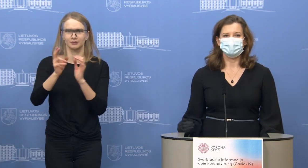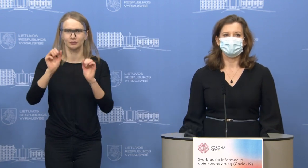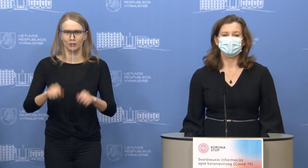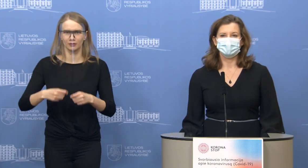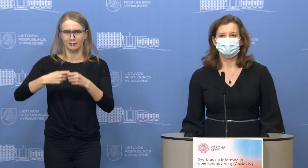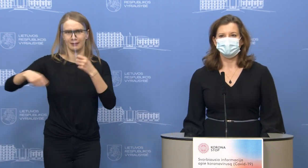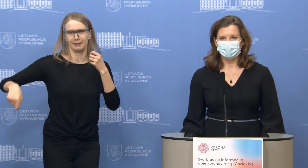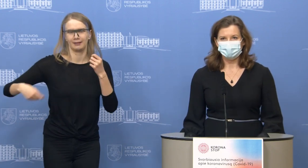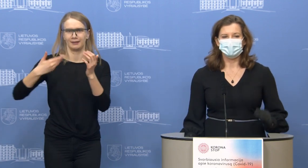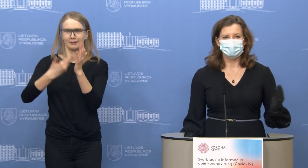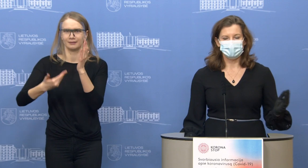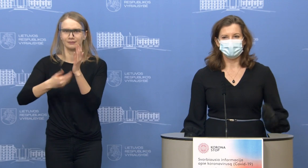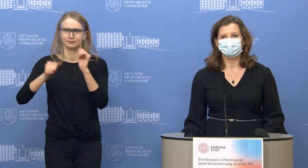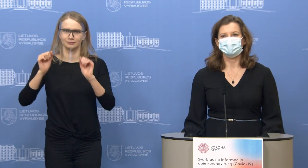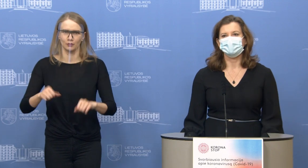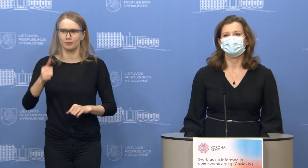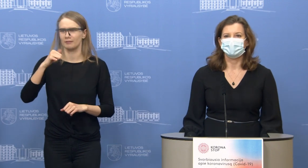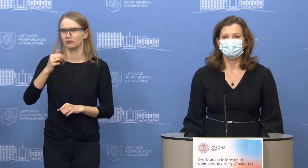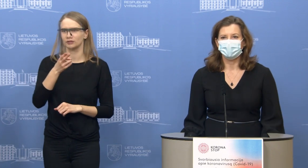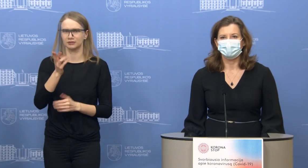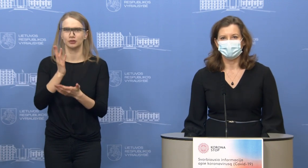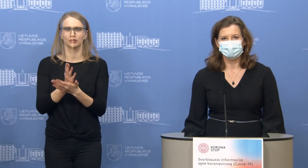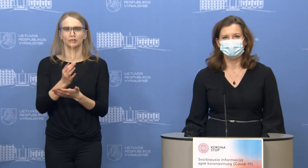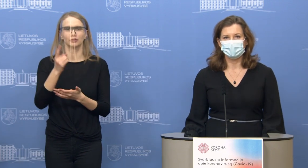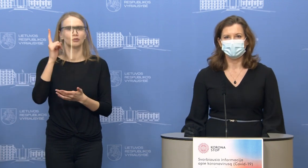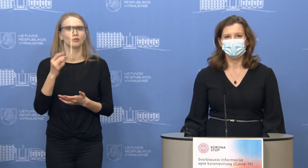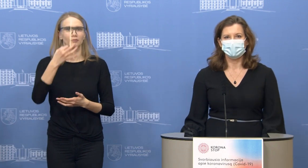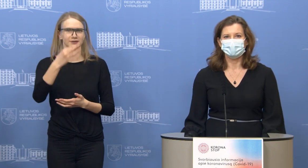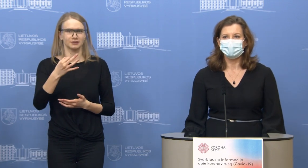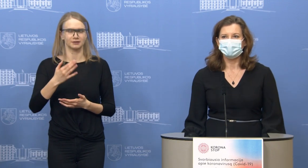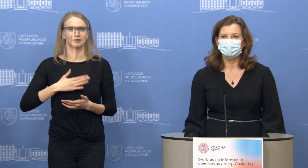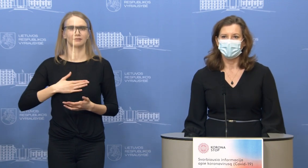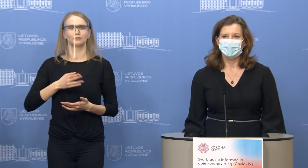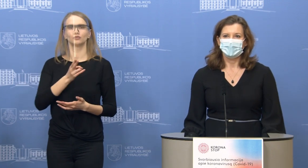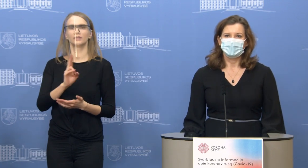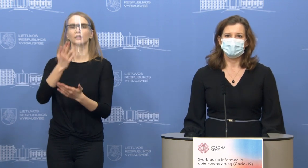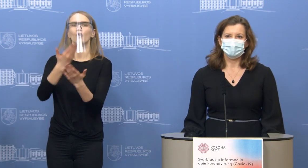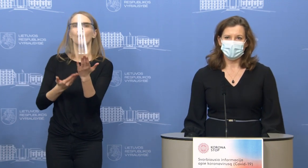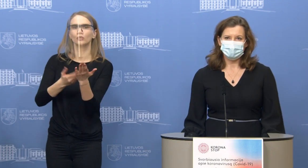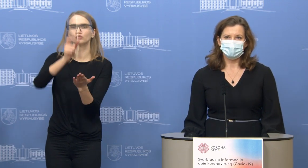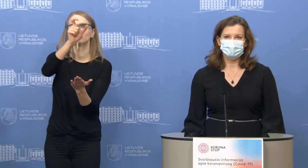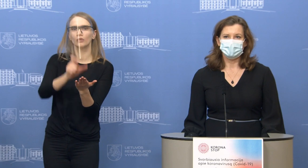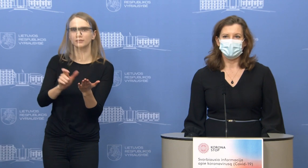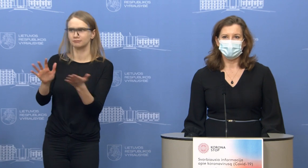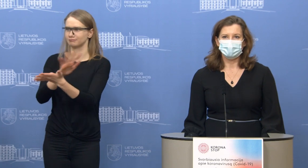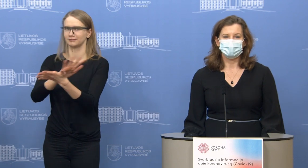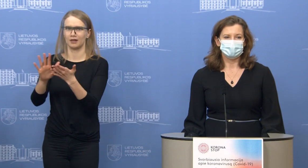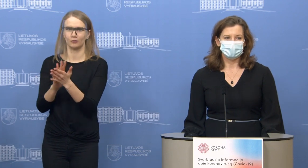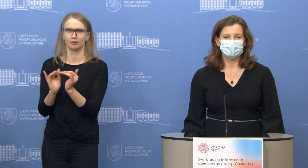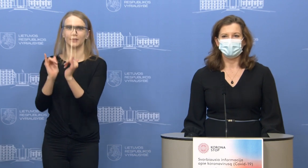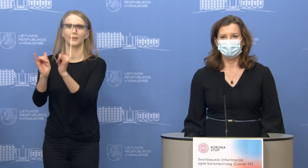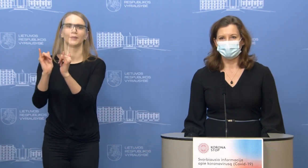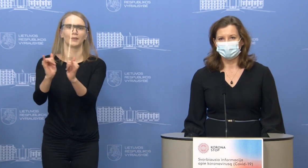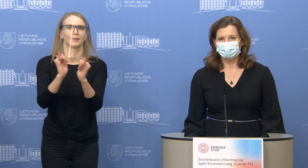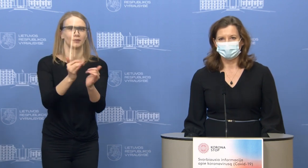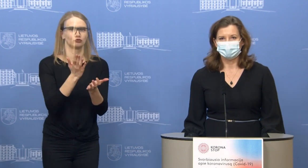testinęs konsultaciją. Su mentoriais pabrėžiu, kad visą tai mentoriai mūsų teikia neatlygintinai. Ir dažniausiai klausimai be abejo būna